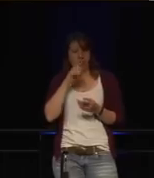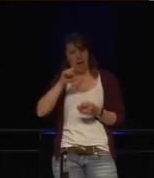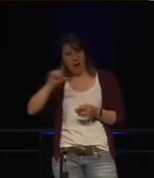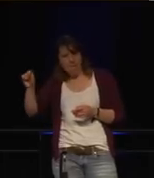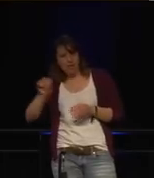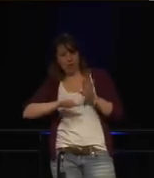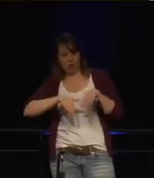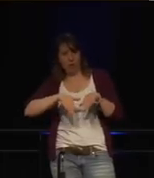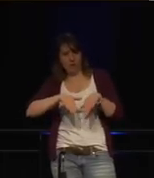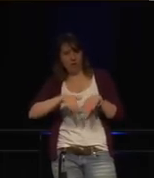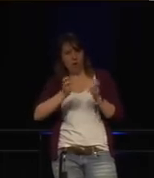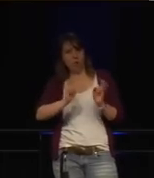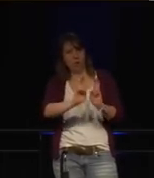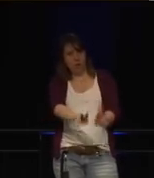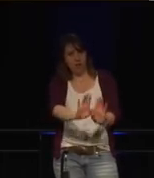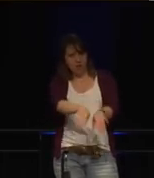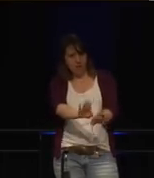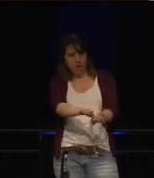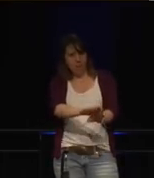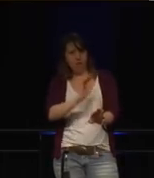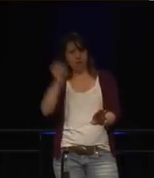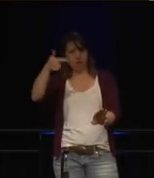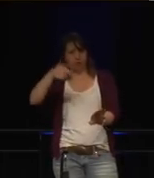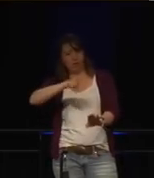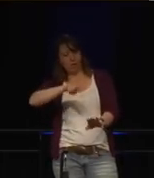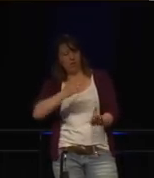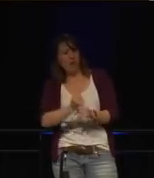Eigentlich wollte sie nur ihren Hund überwachen, während sie nicht zu Hause war.